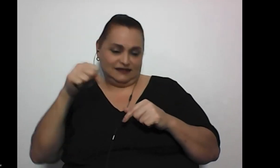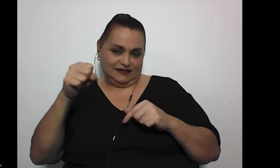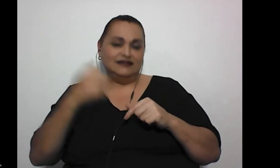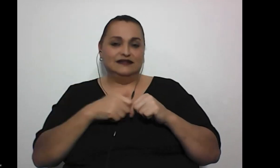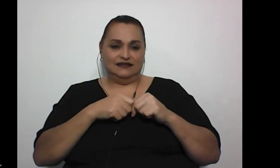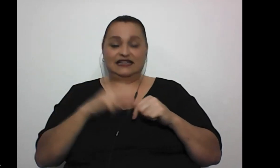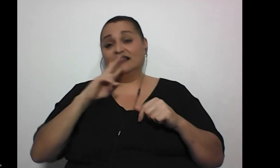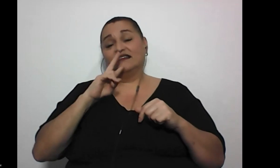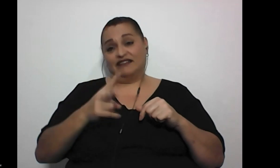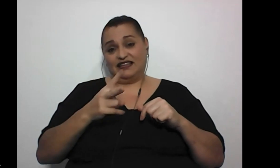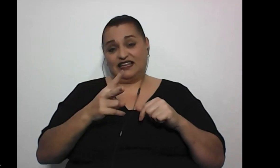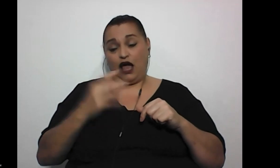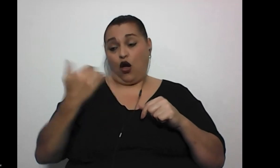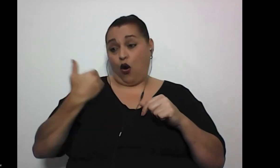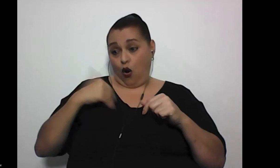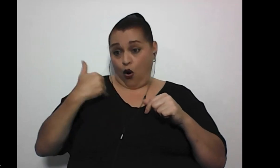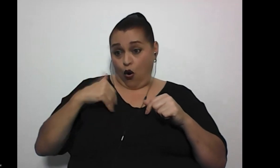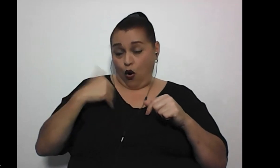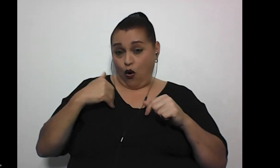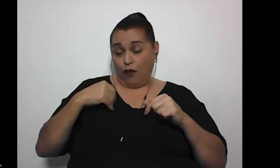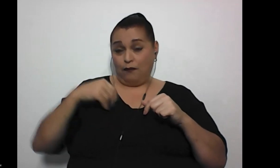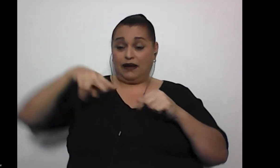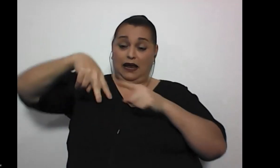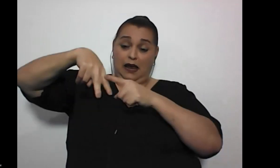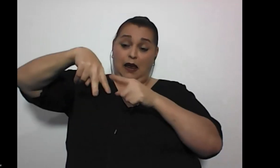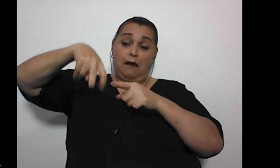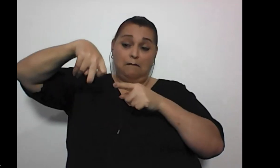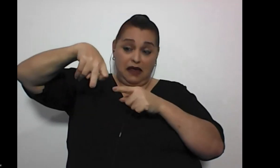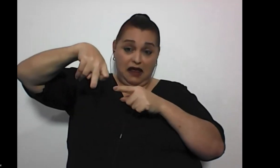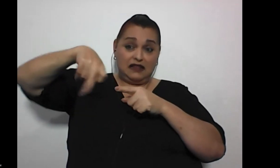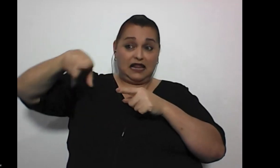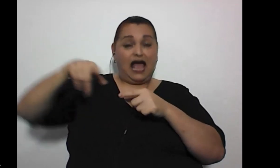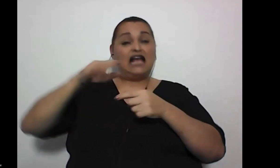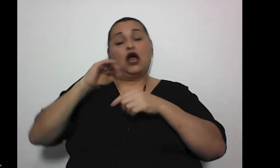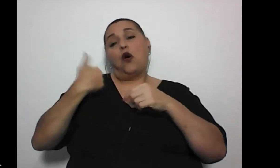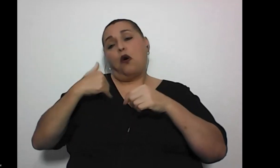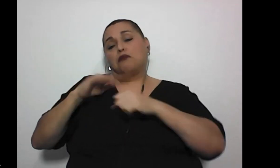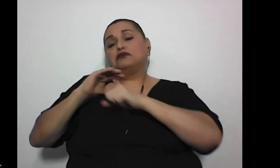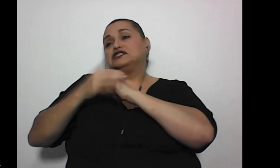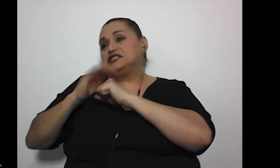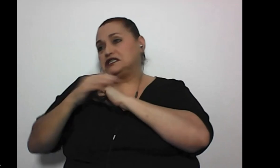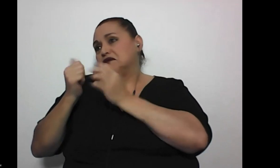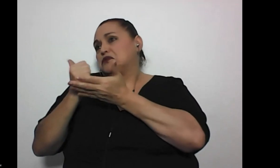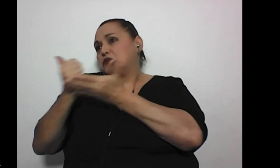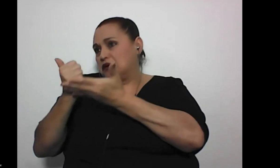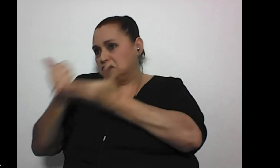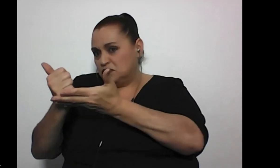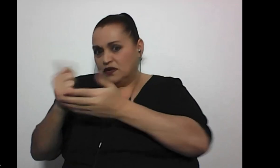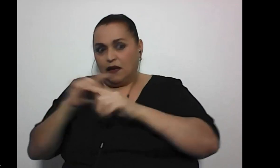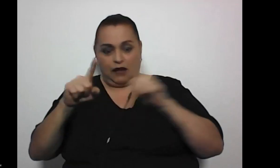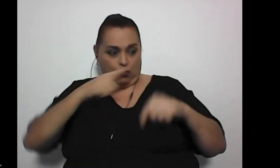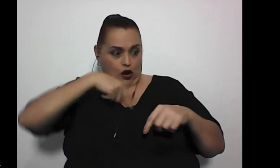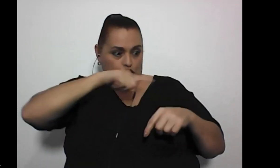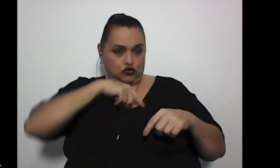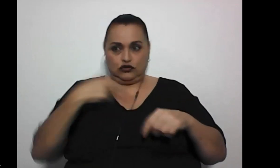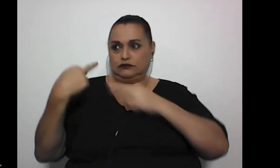de verdad que digamos un hombre sin una pierna o lo que sea también igual son muy chineados pero a nosotros nos toca el